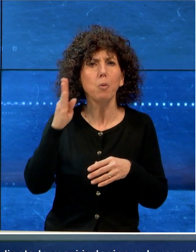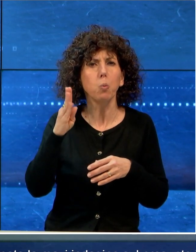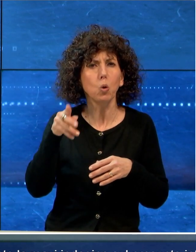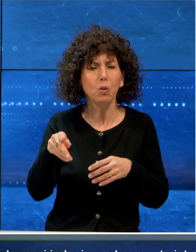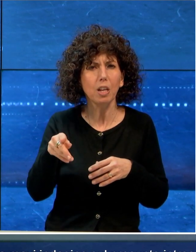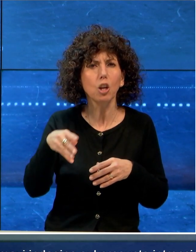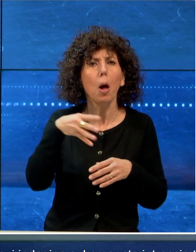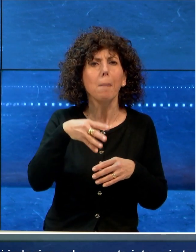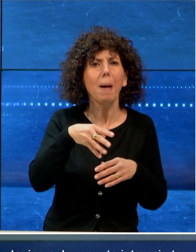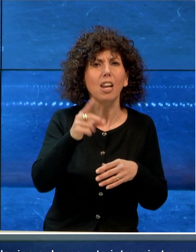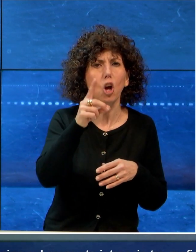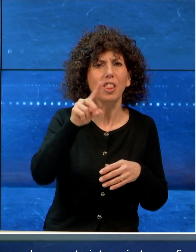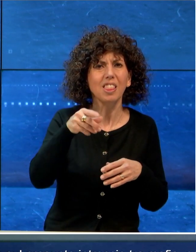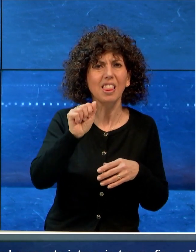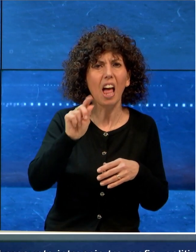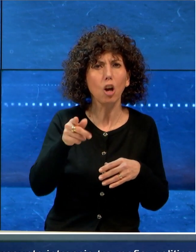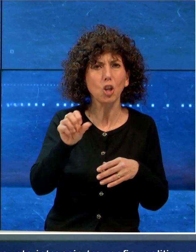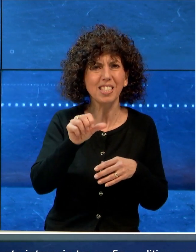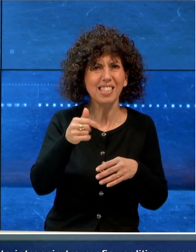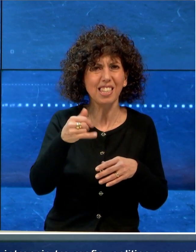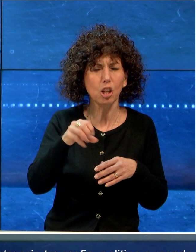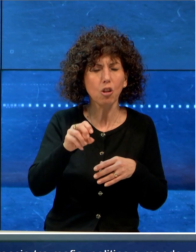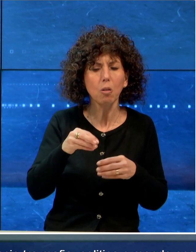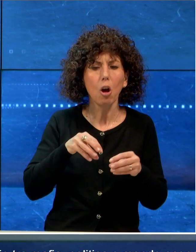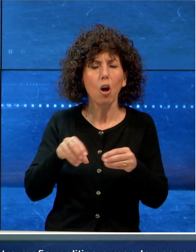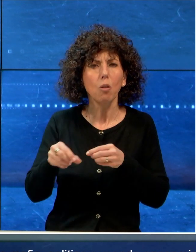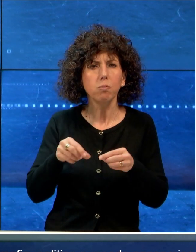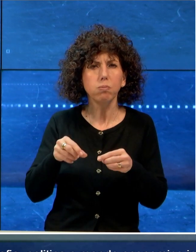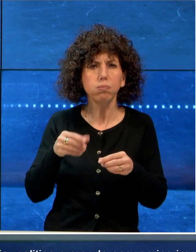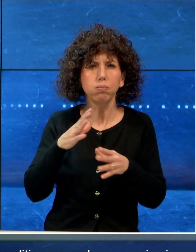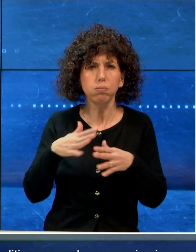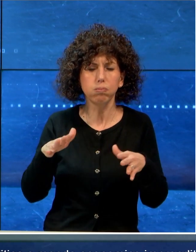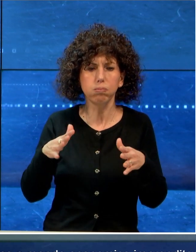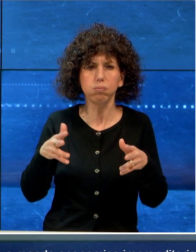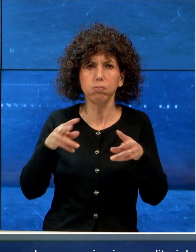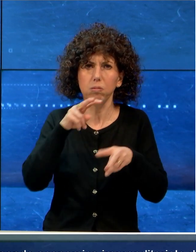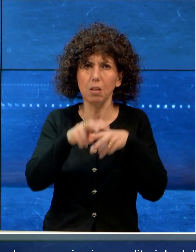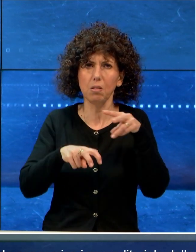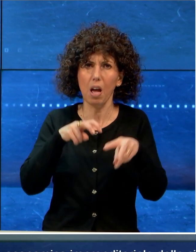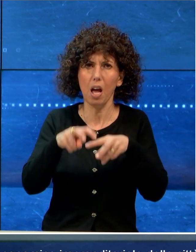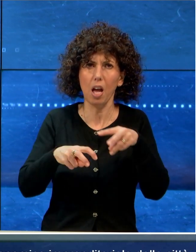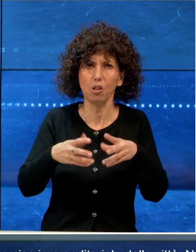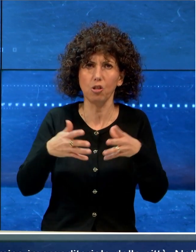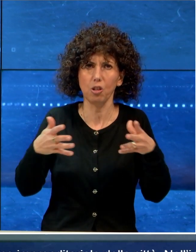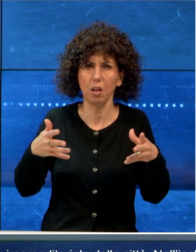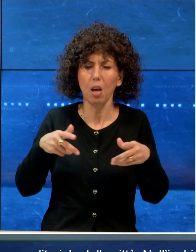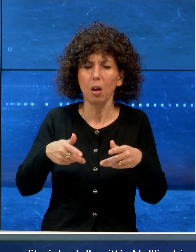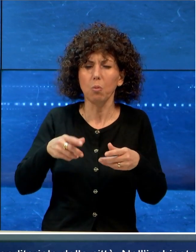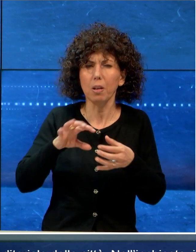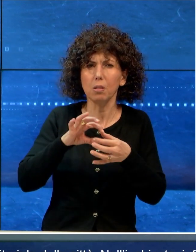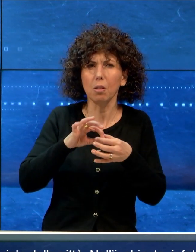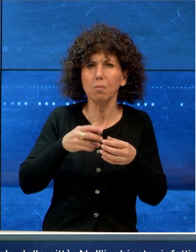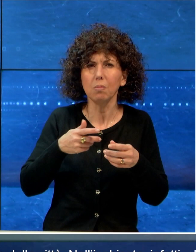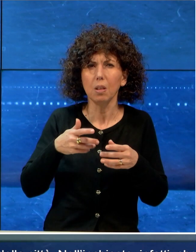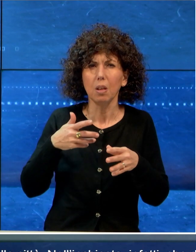e Marco D'Agostino, che hanno coordinato la maxi-indagine sul presunto intreccio